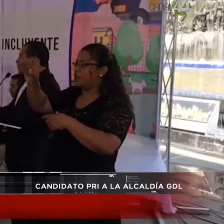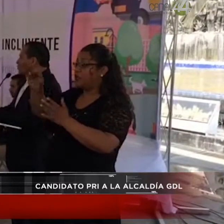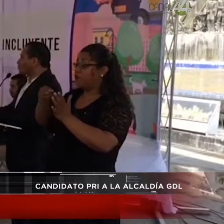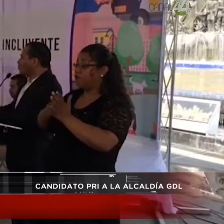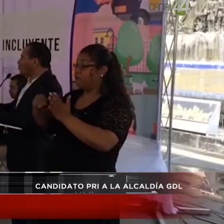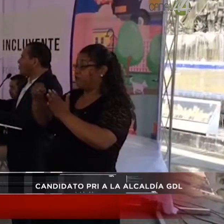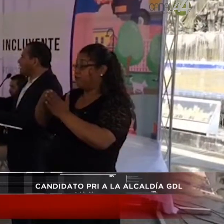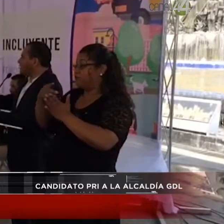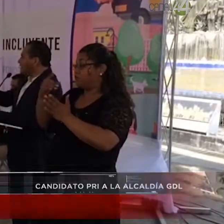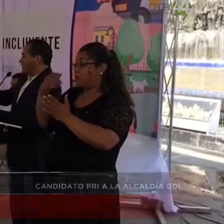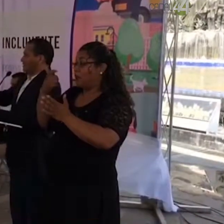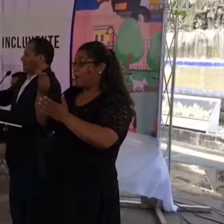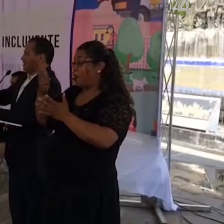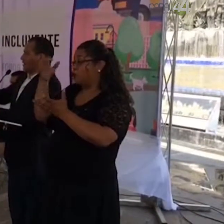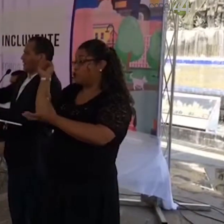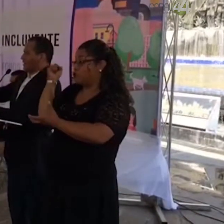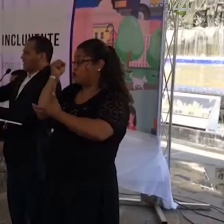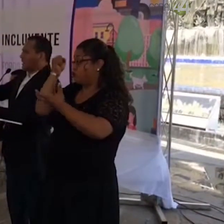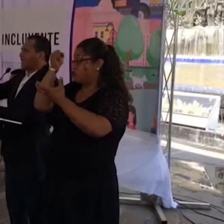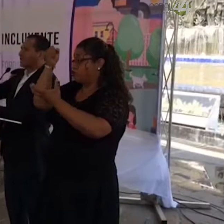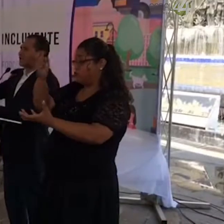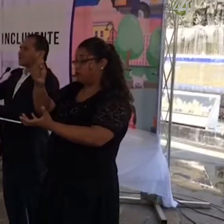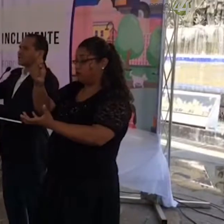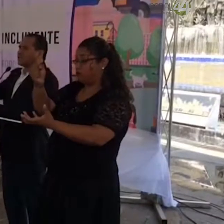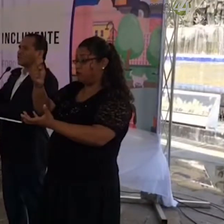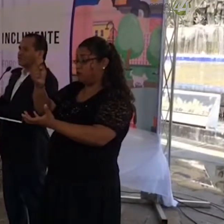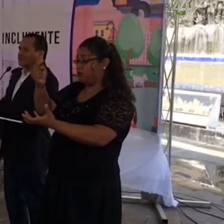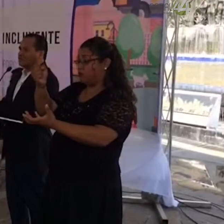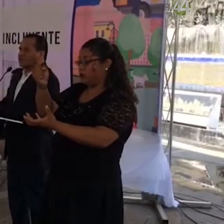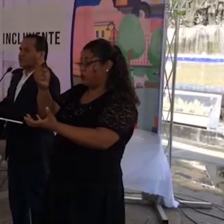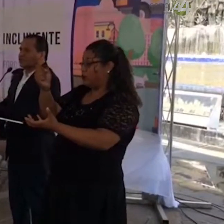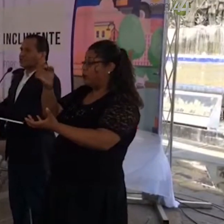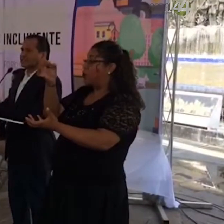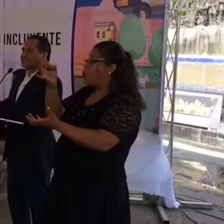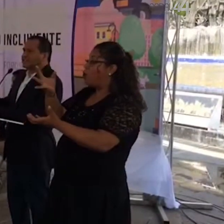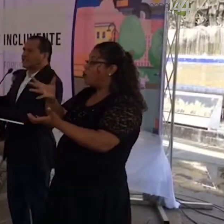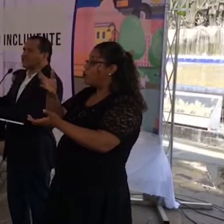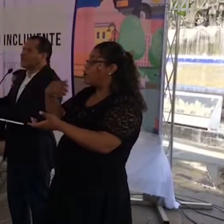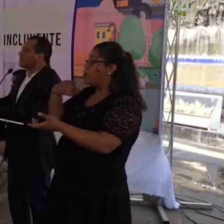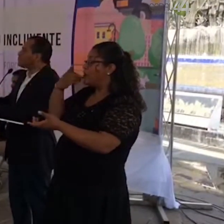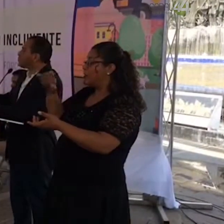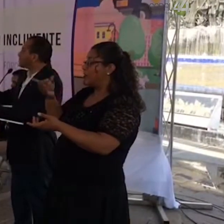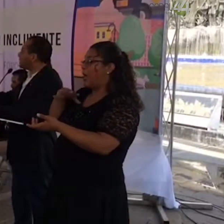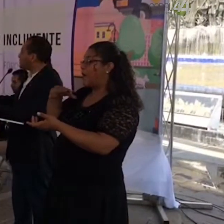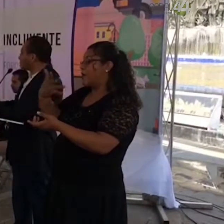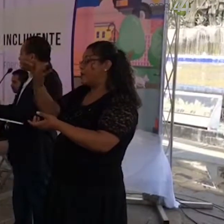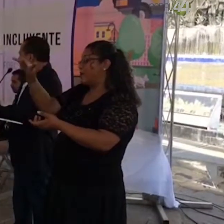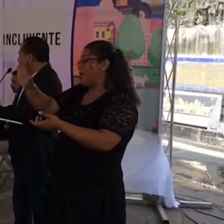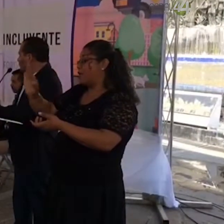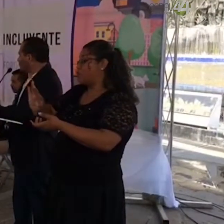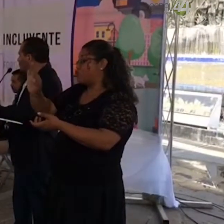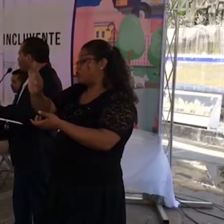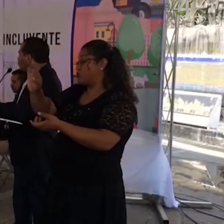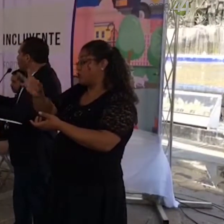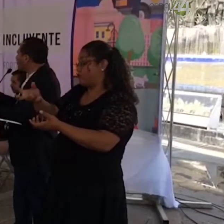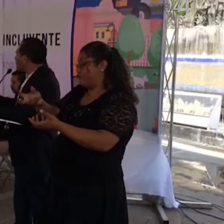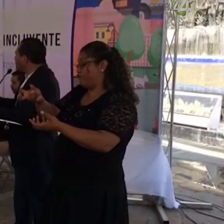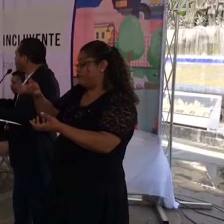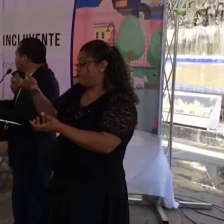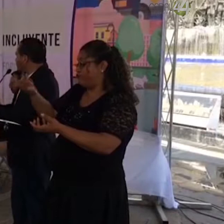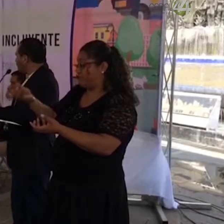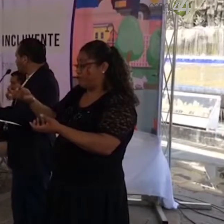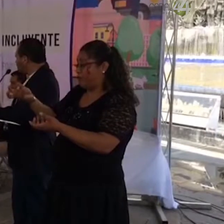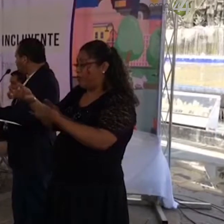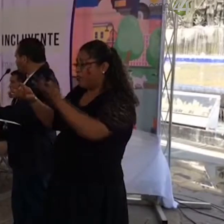solo pide en la redacción que se destine el 10%, solo el